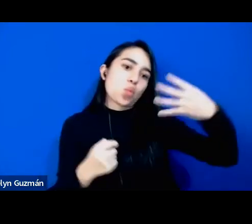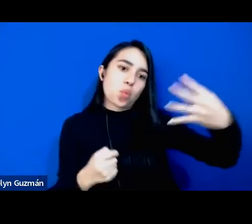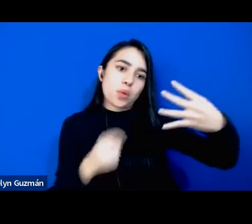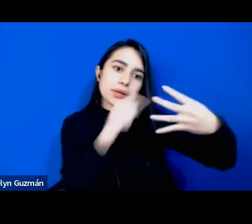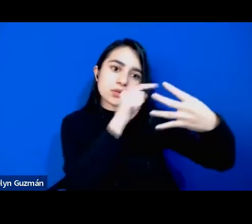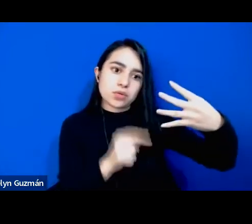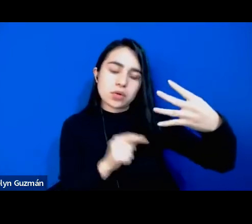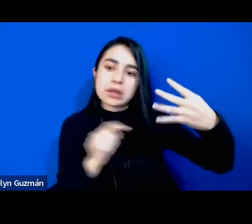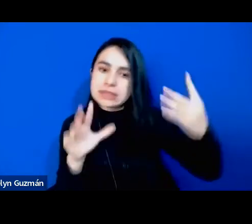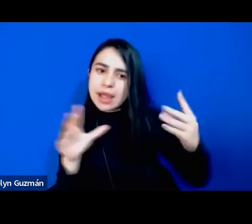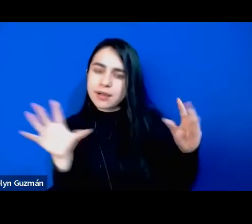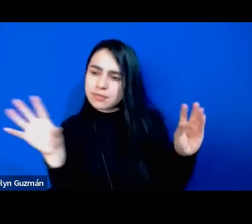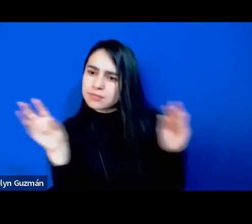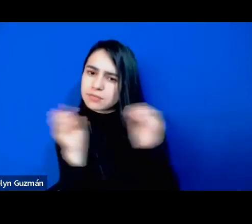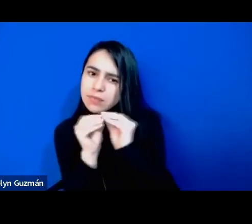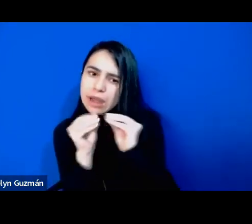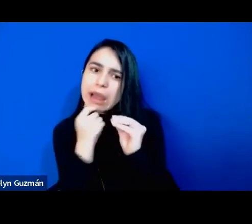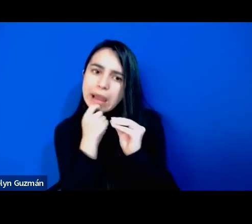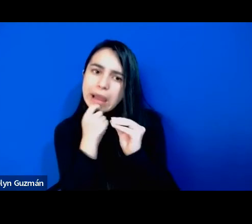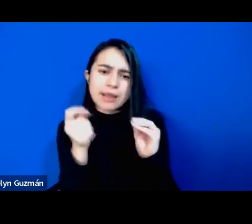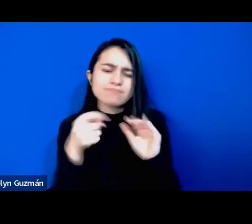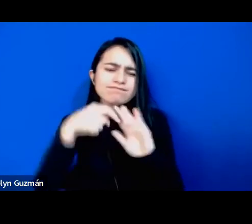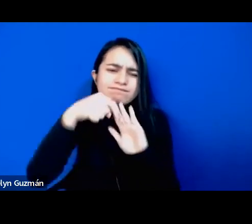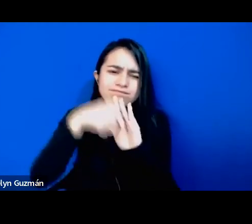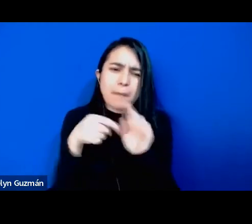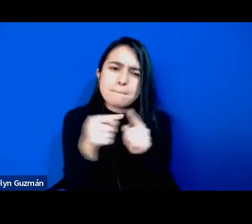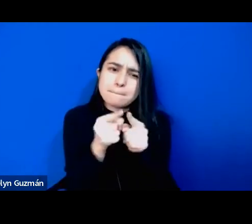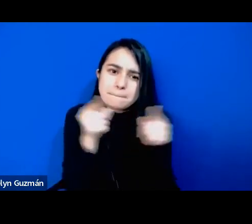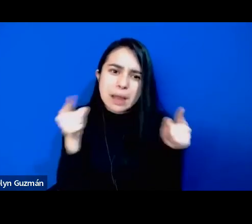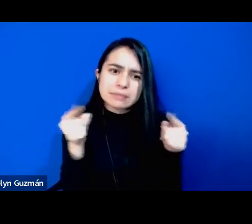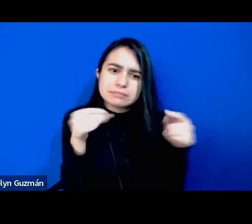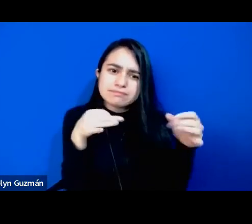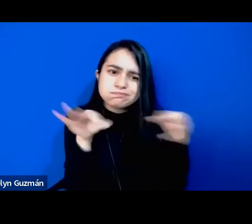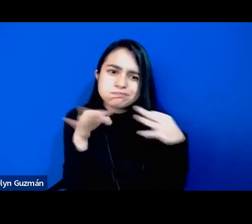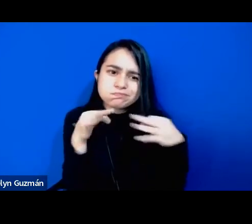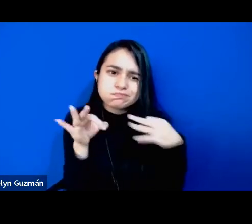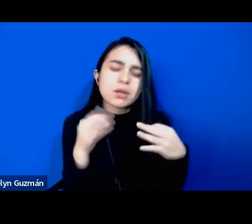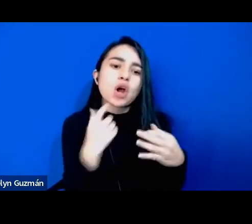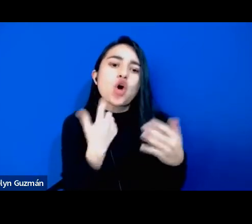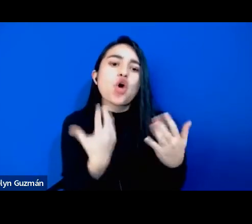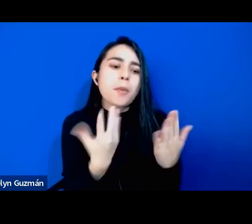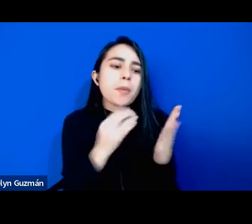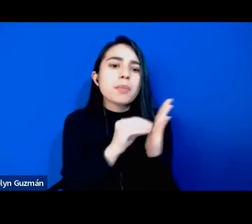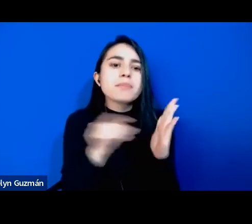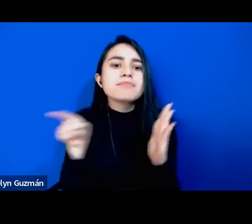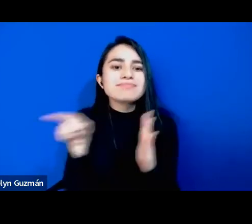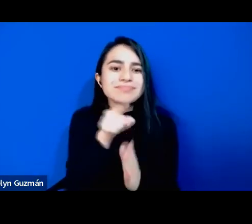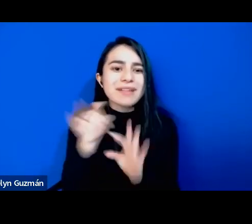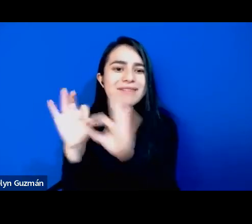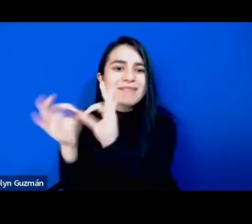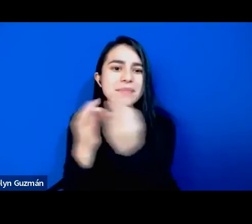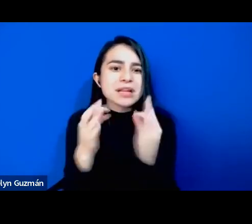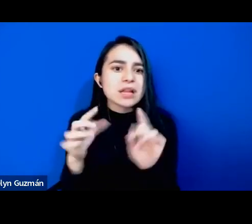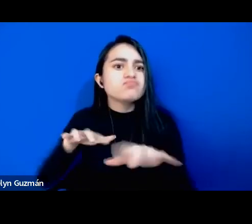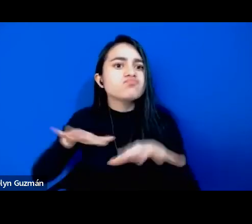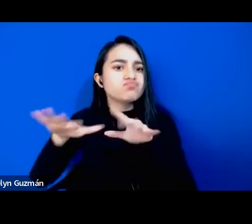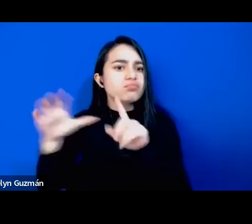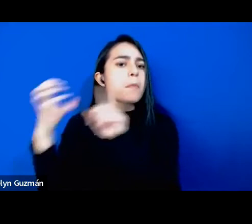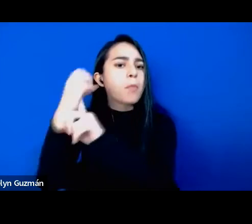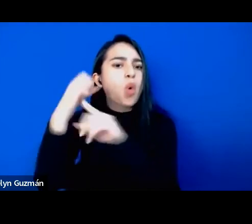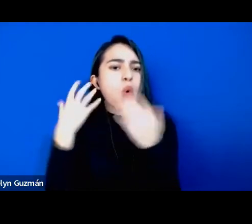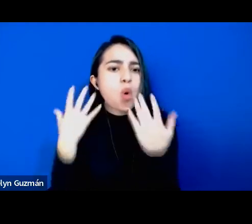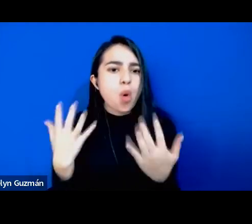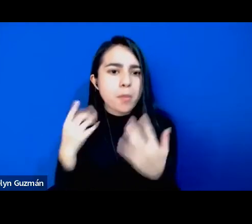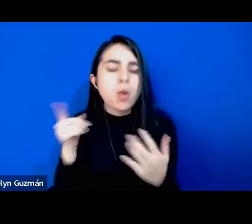nivel mucho más a detalle de de de de cómo logran esta movilidad y